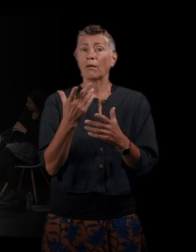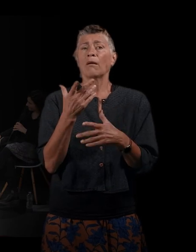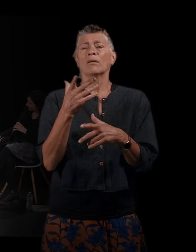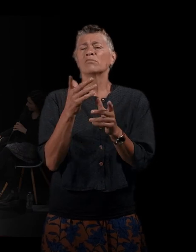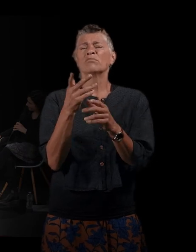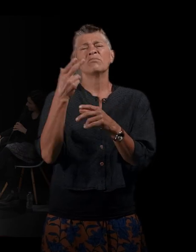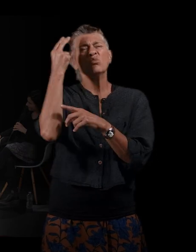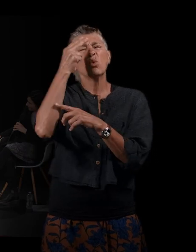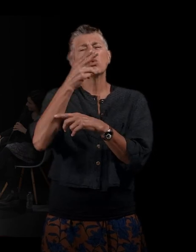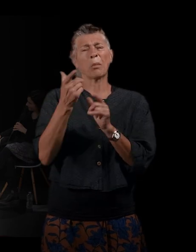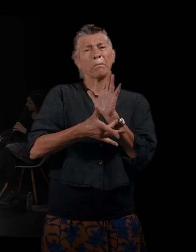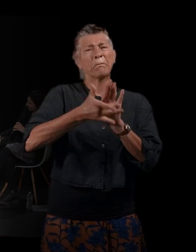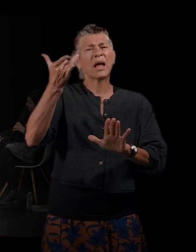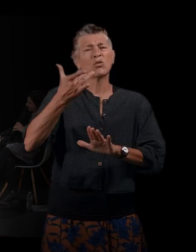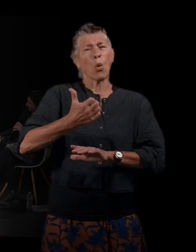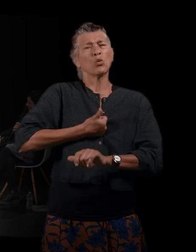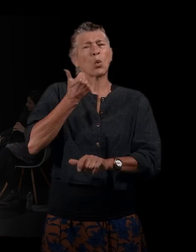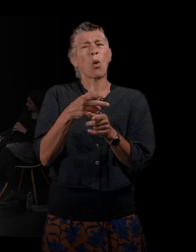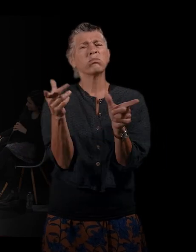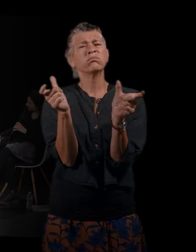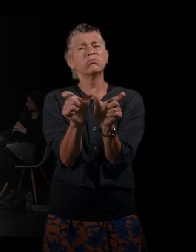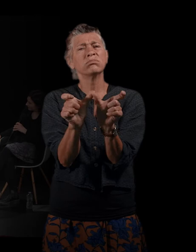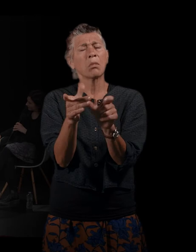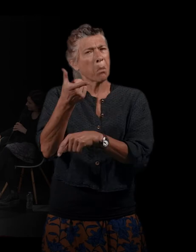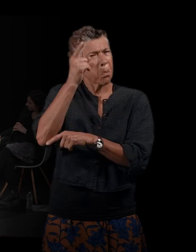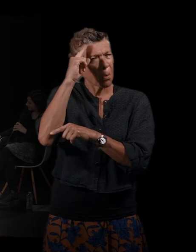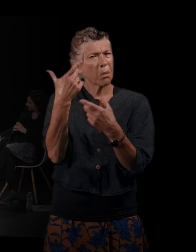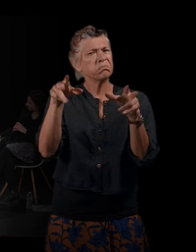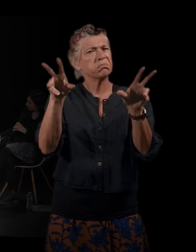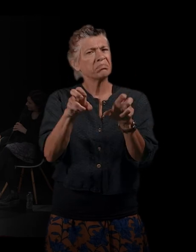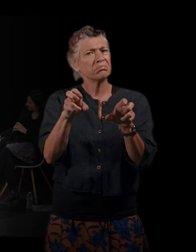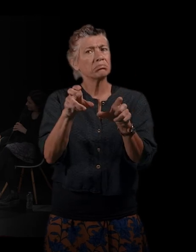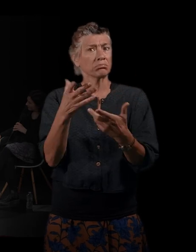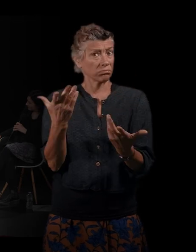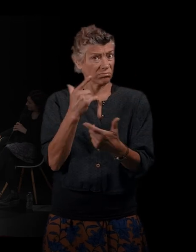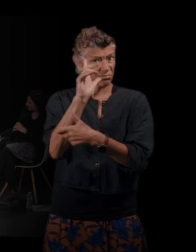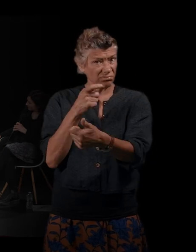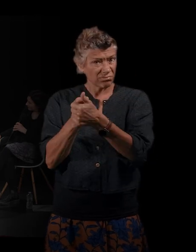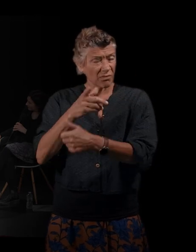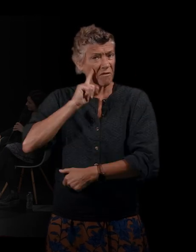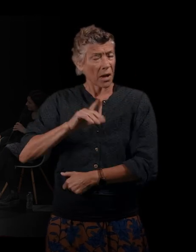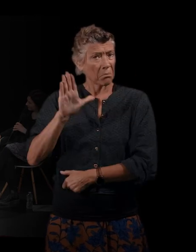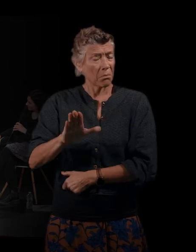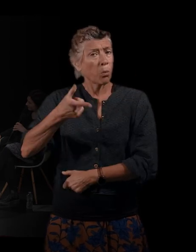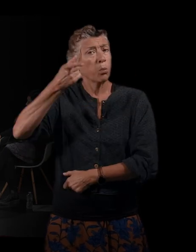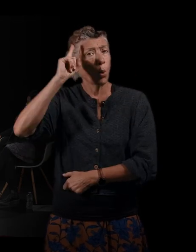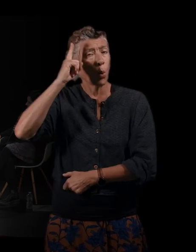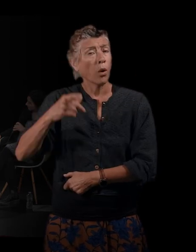Pourquoi ce terme de migration autonome devrait-il être réservé aux femmes, quoique c'est le cas dans de nombreux travaux ? Pourquoi n'est-il guère